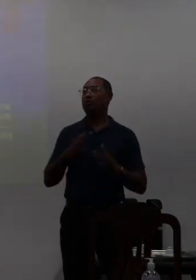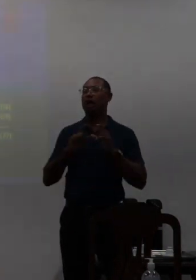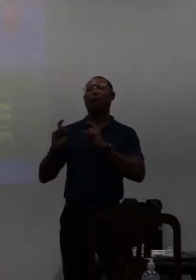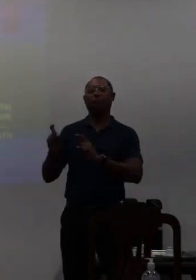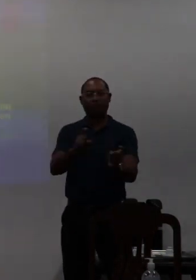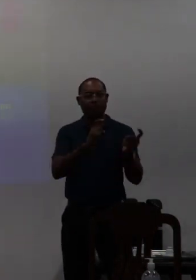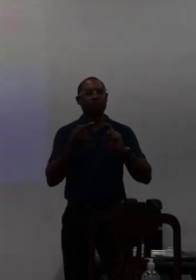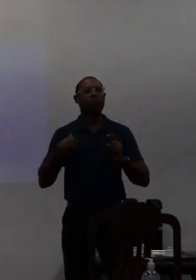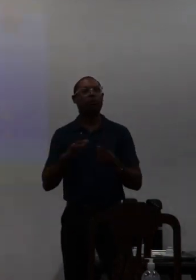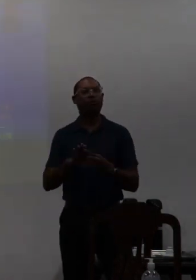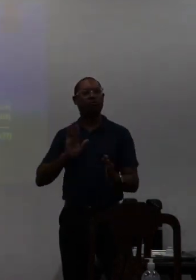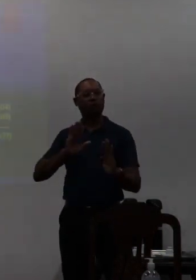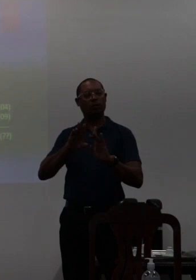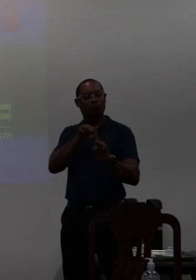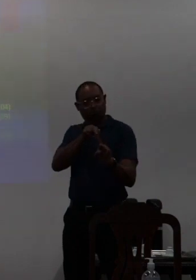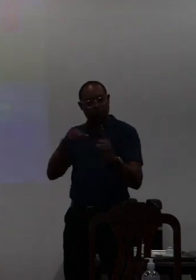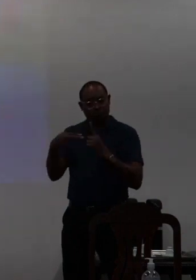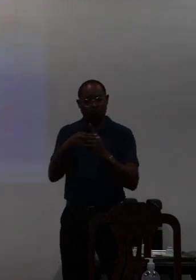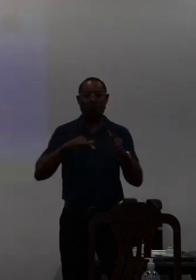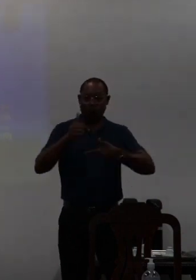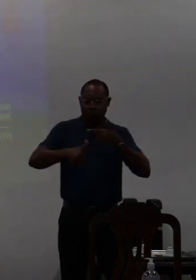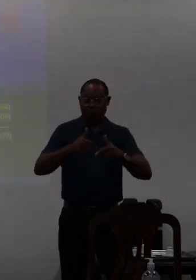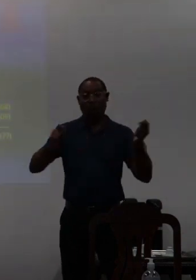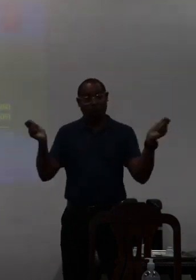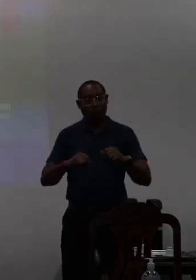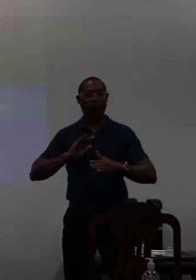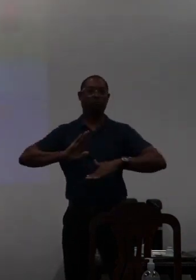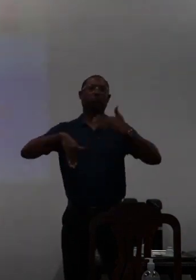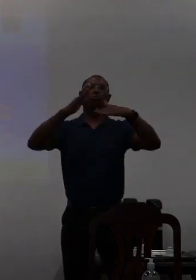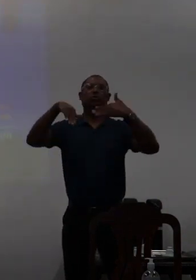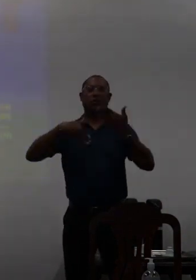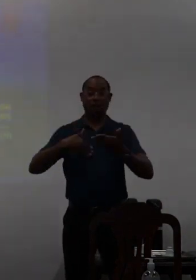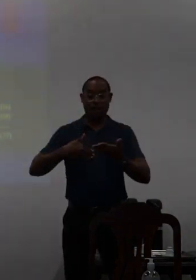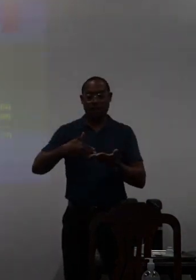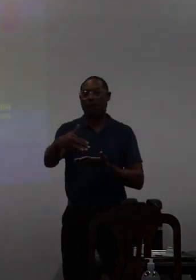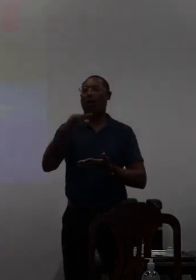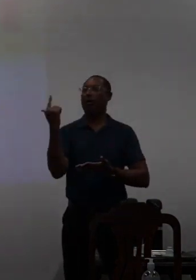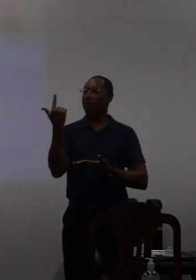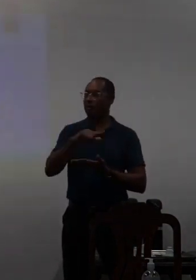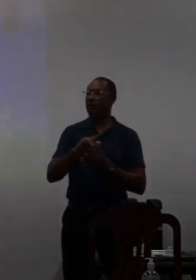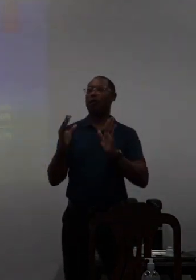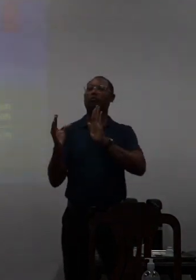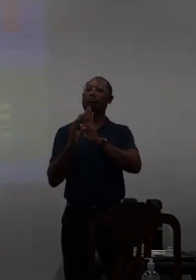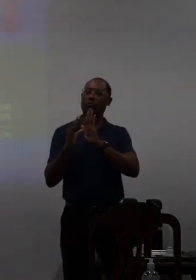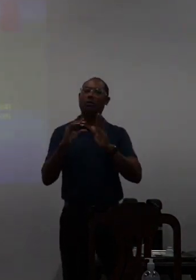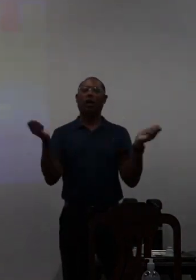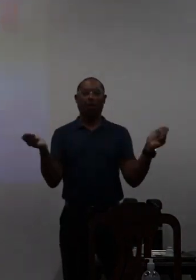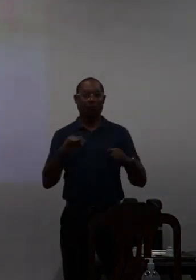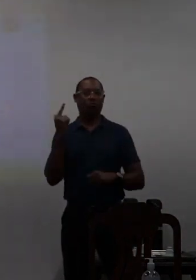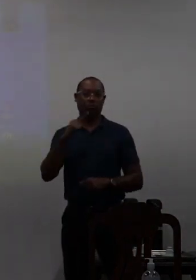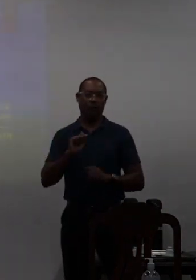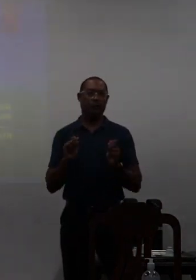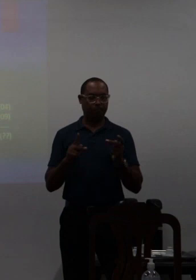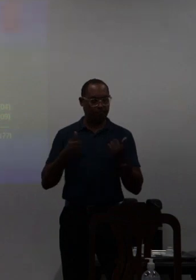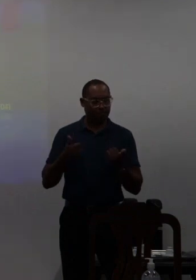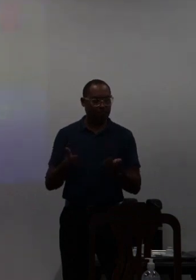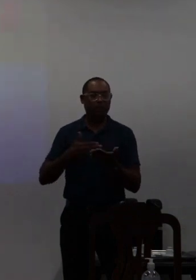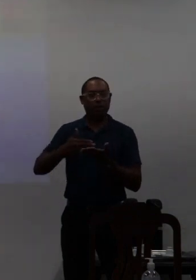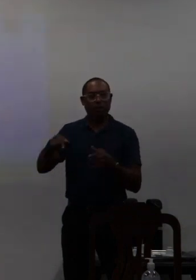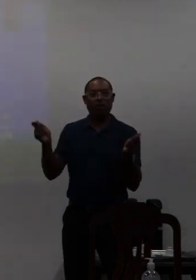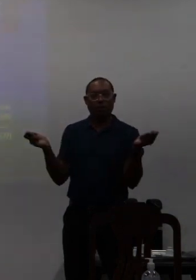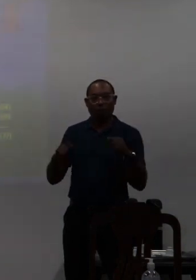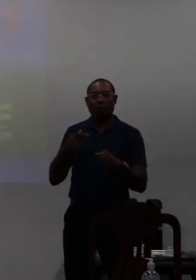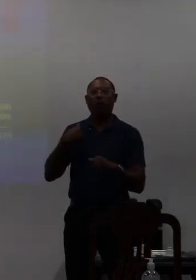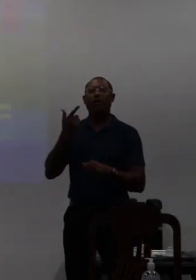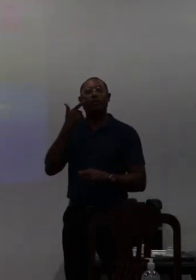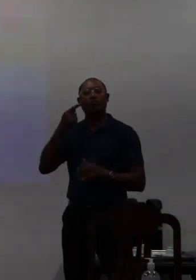discutir é uma perspectiva de ações que podem ser desenvolvidas pela comunidade está certo e a partir a partir